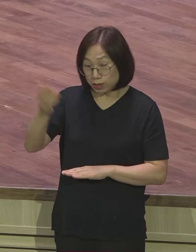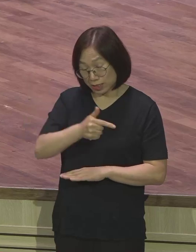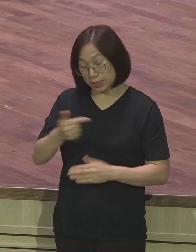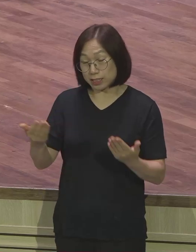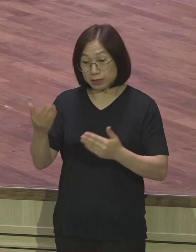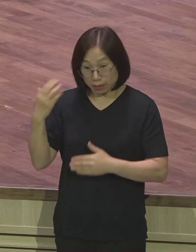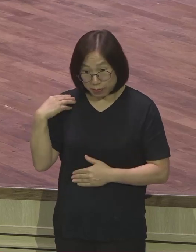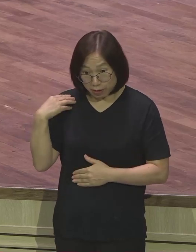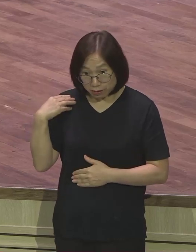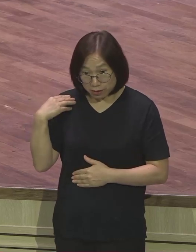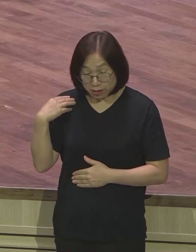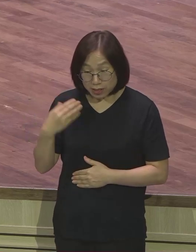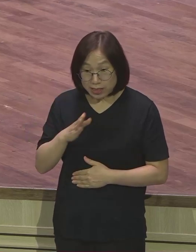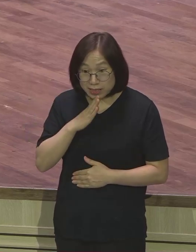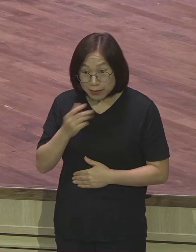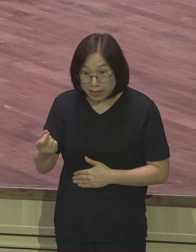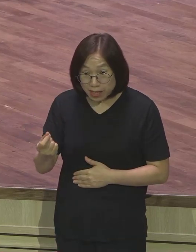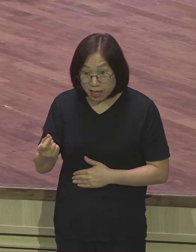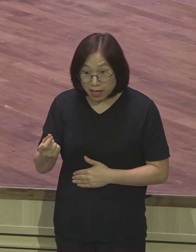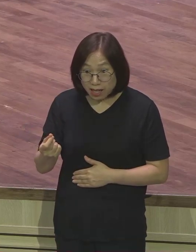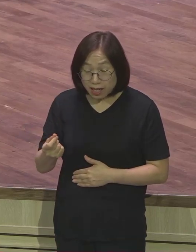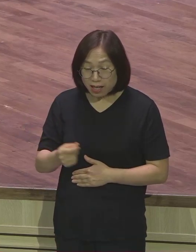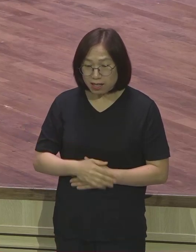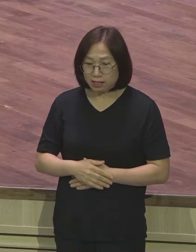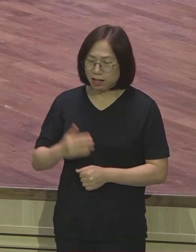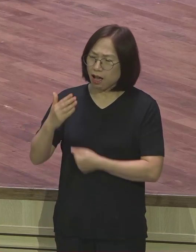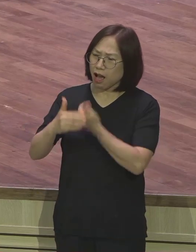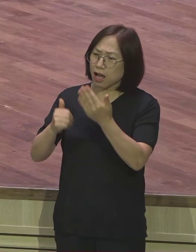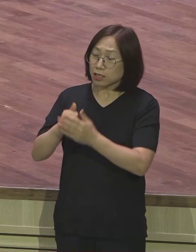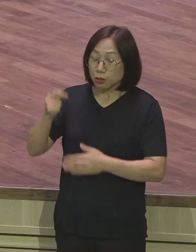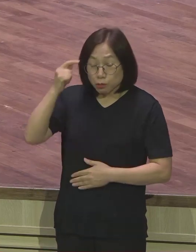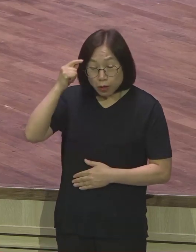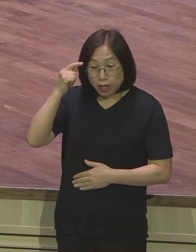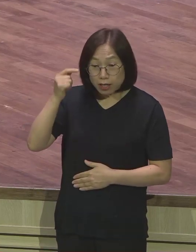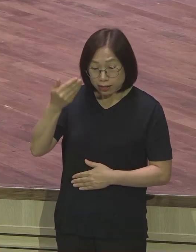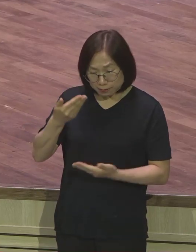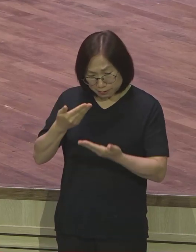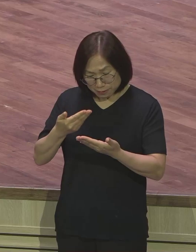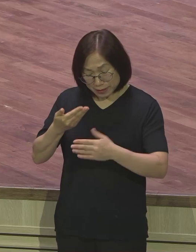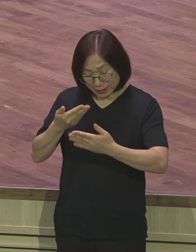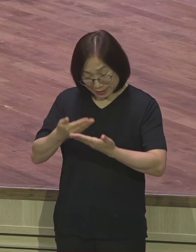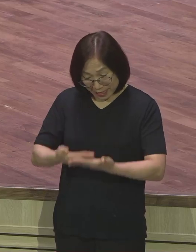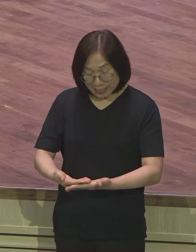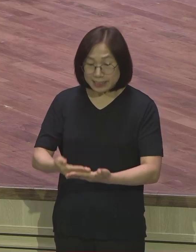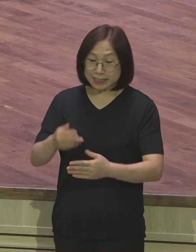과연 그럴까요? 하나님이 왜 거기에 보냈을까요? 하나님이 왜 그 일을 하게 하실까요?